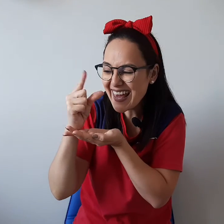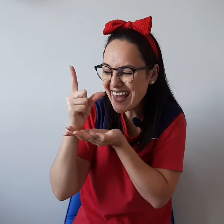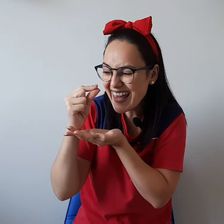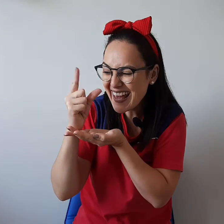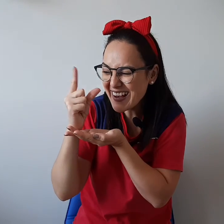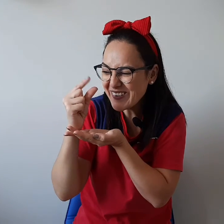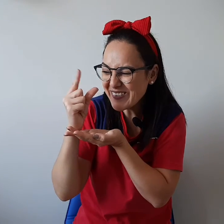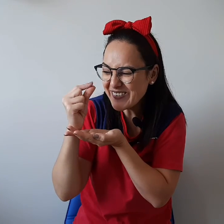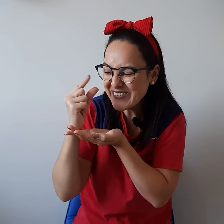Nasceu